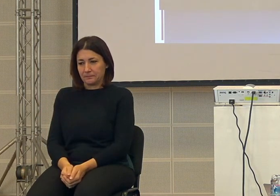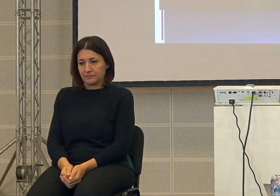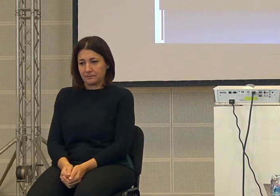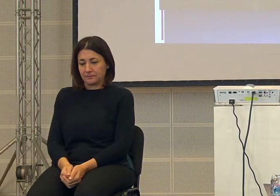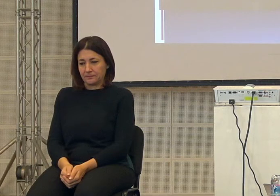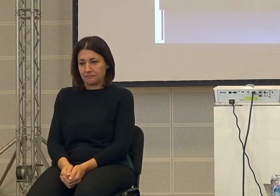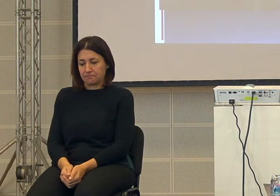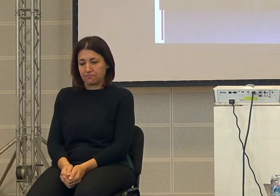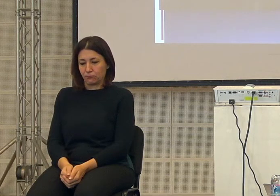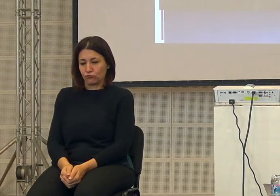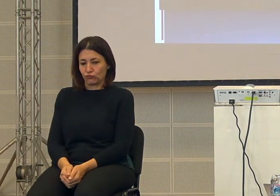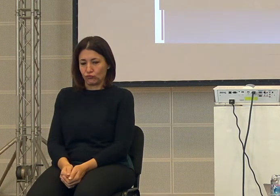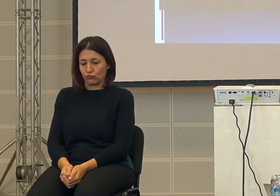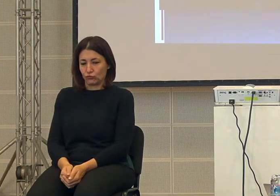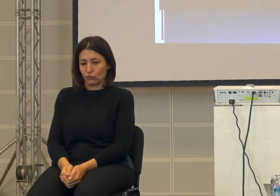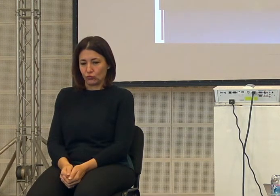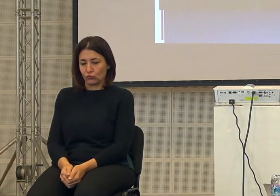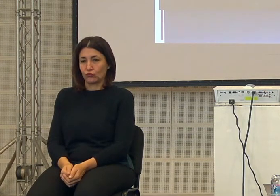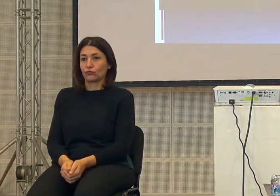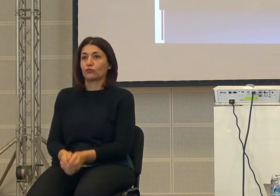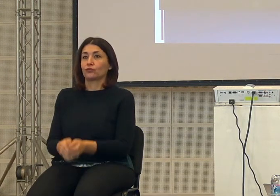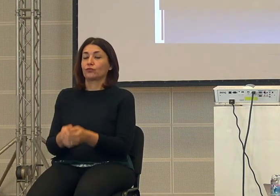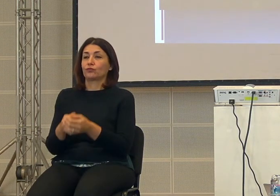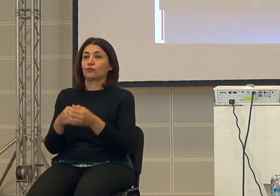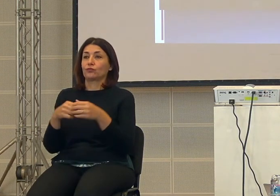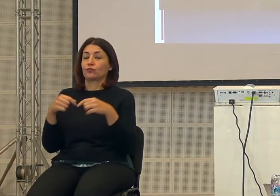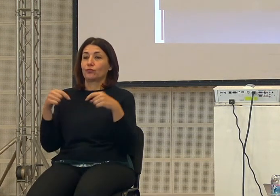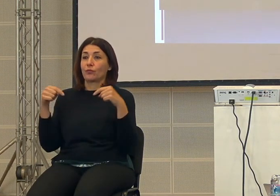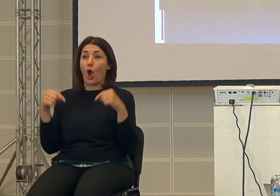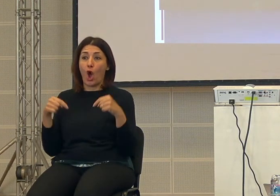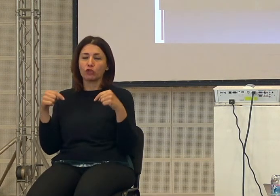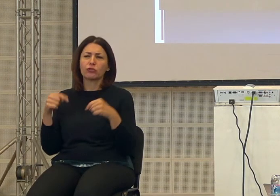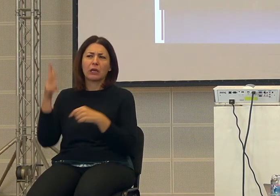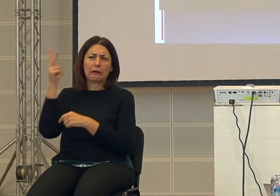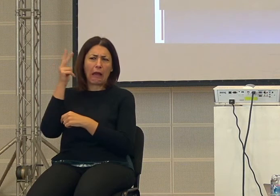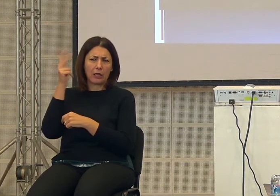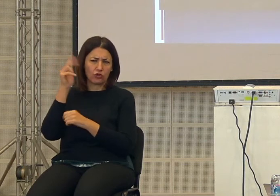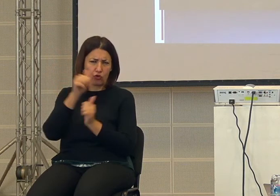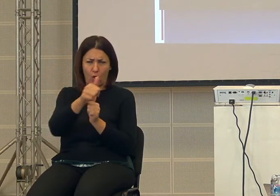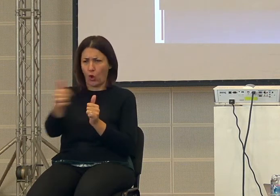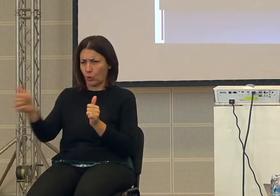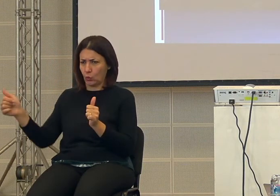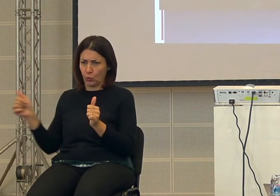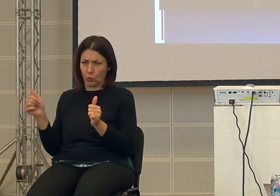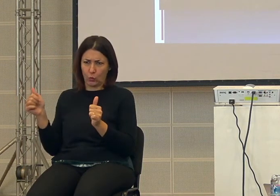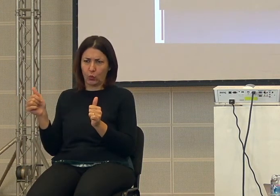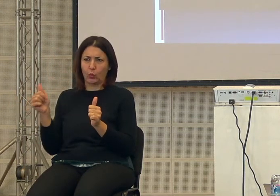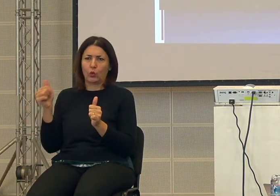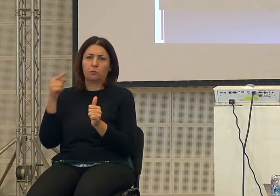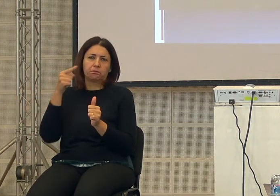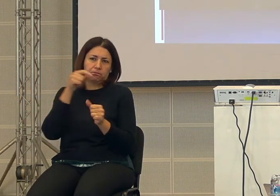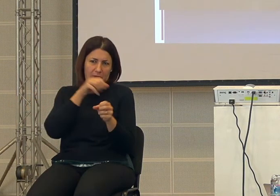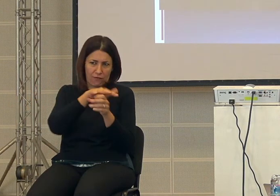come dire oggi al di là delle religioni che ovviamente hanno ancora la loro